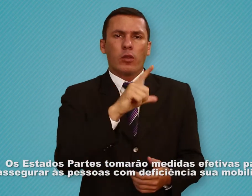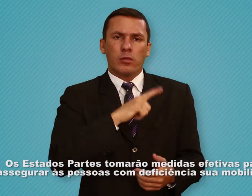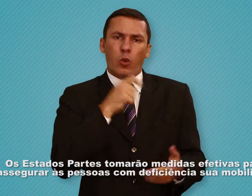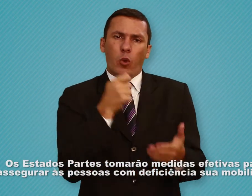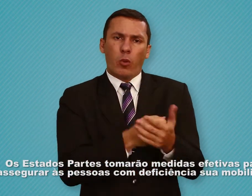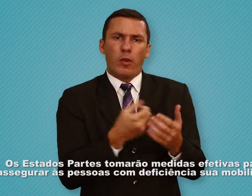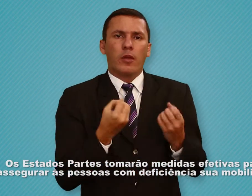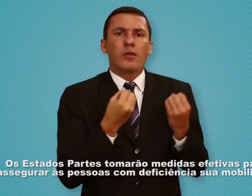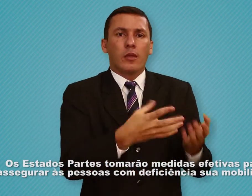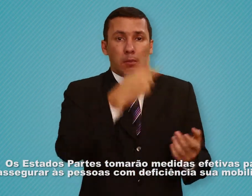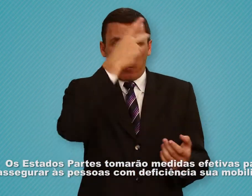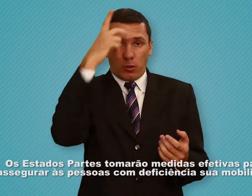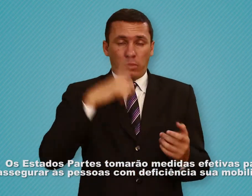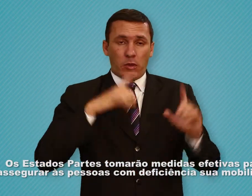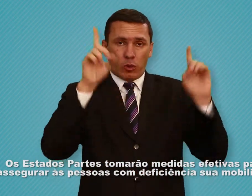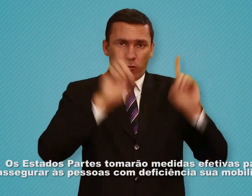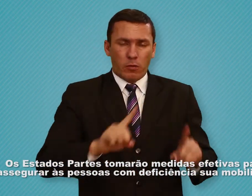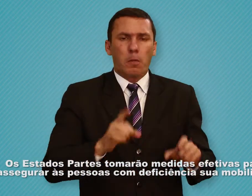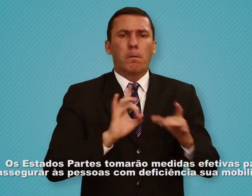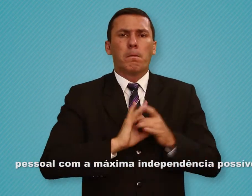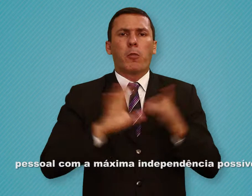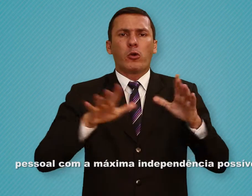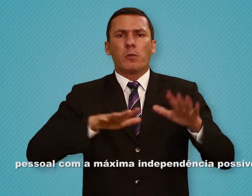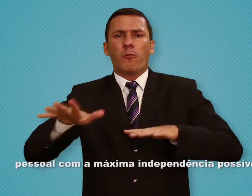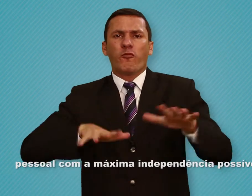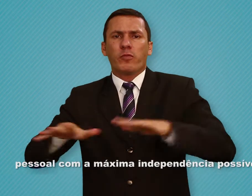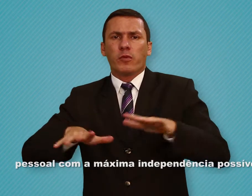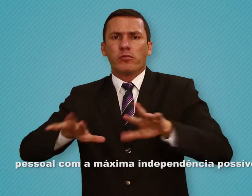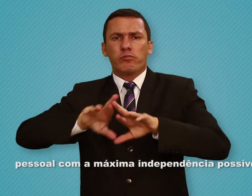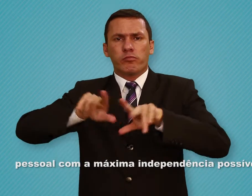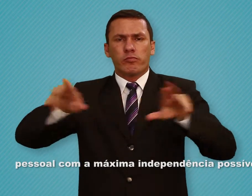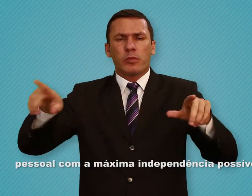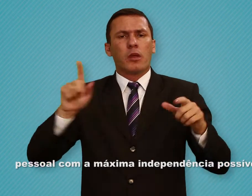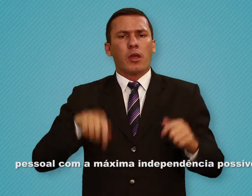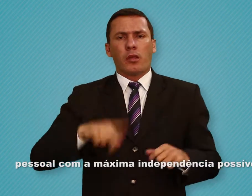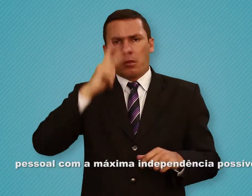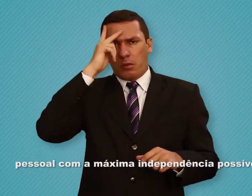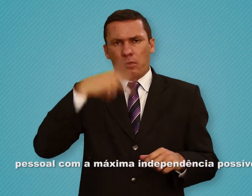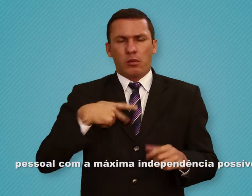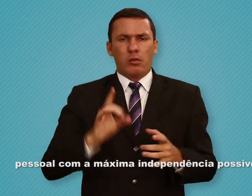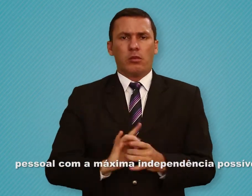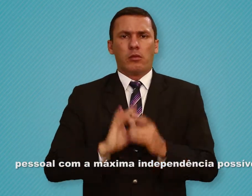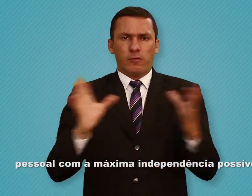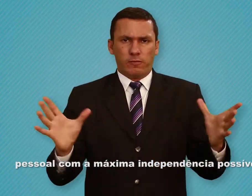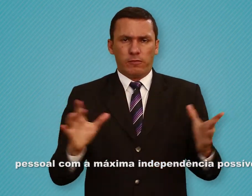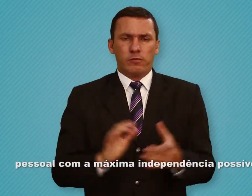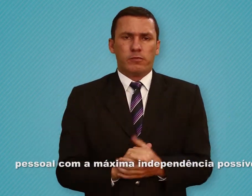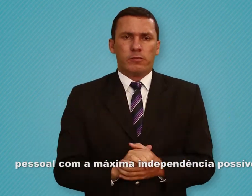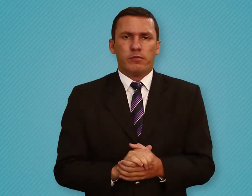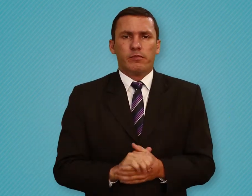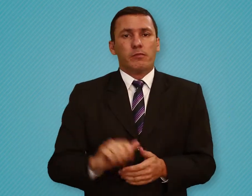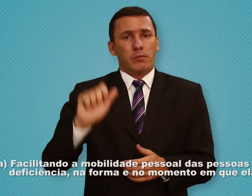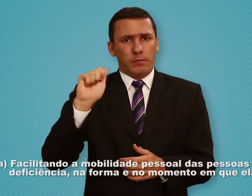às pessoas com deficiência sua mobilidade pessoal com a máxima independência possível. a.